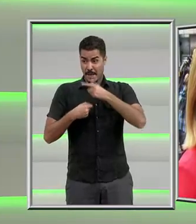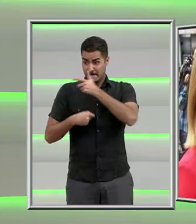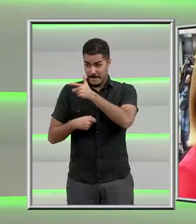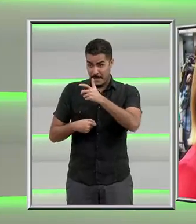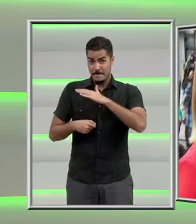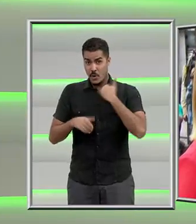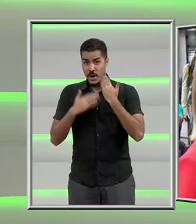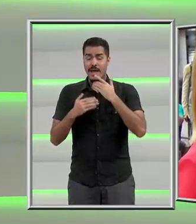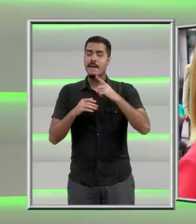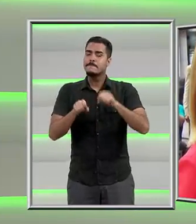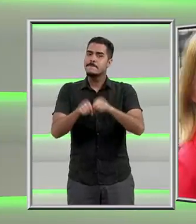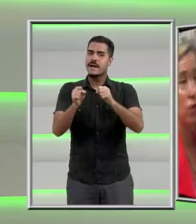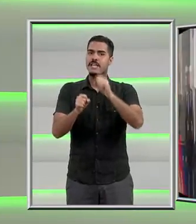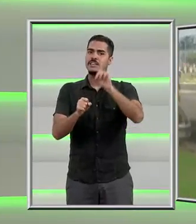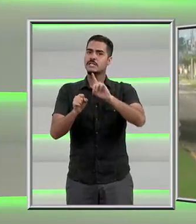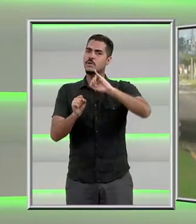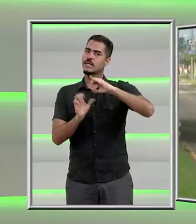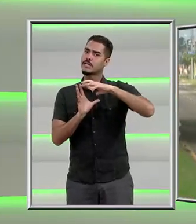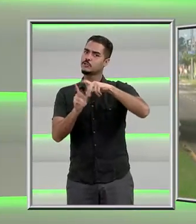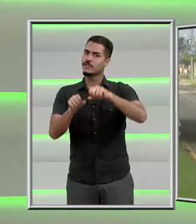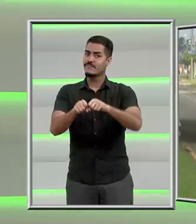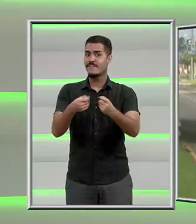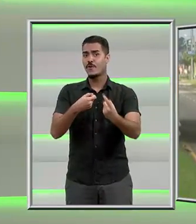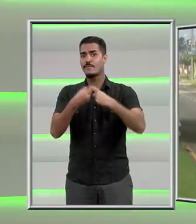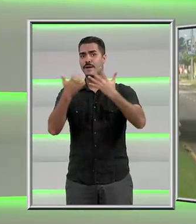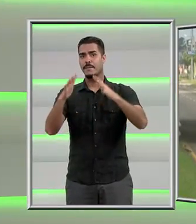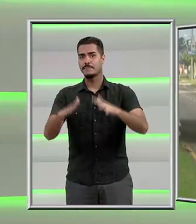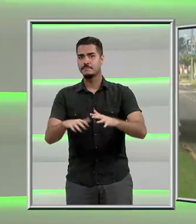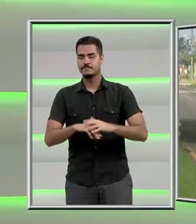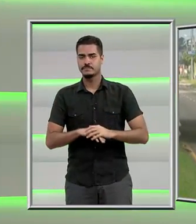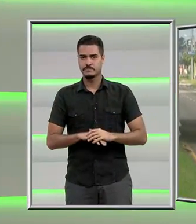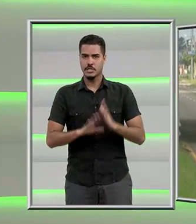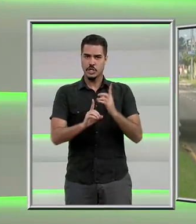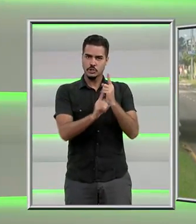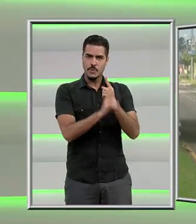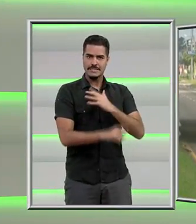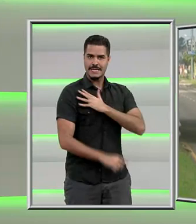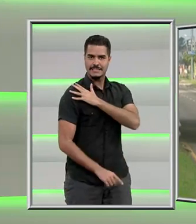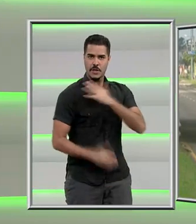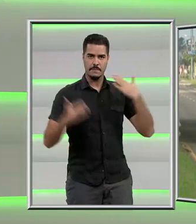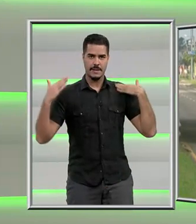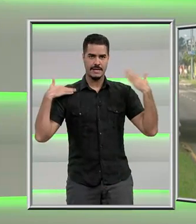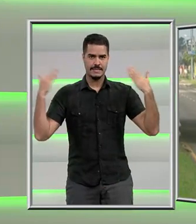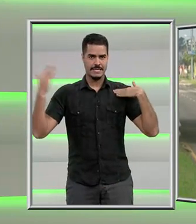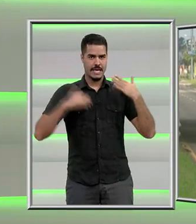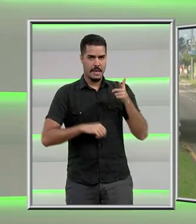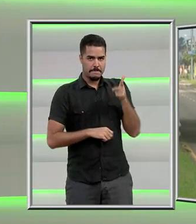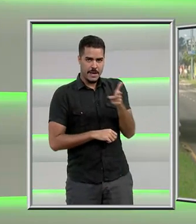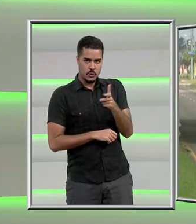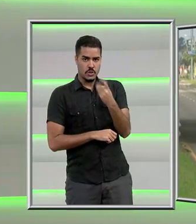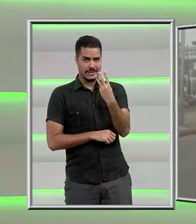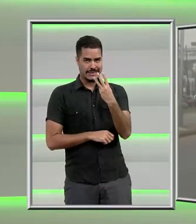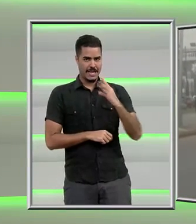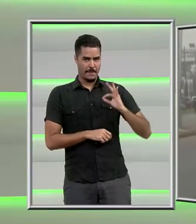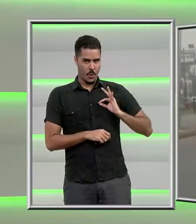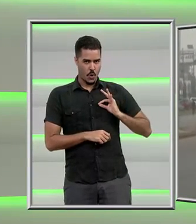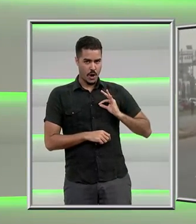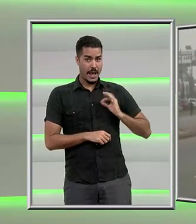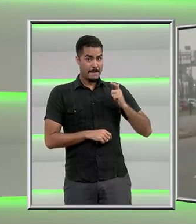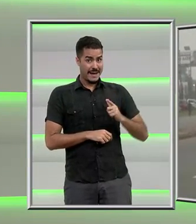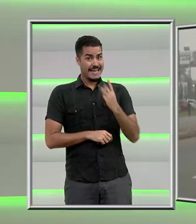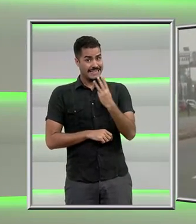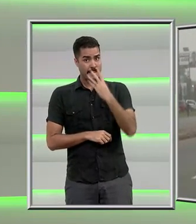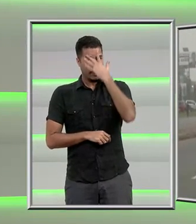ao direito internacional. Foi identificado o sargento da Marinha que matou três policiais e deixou outros três